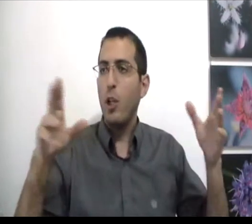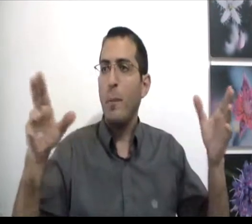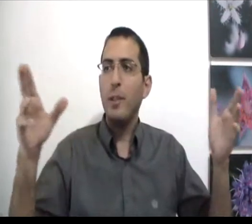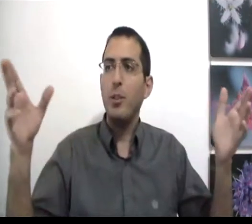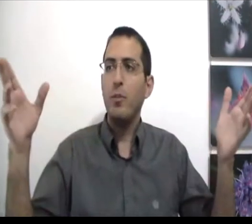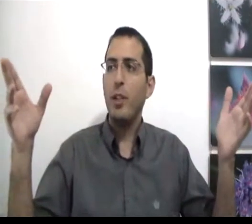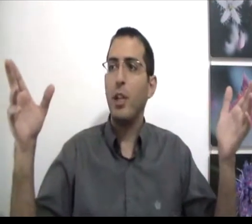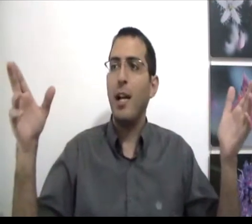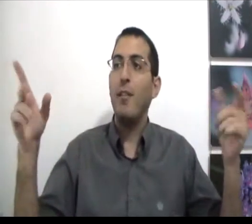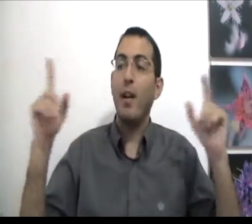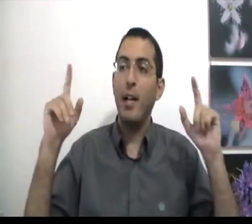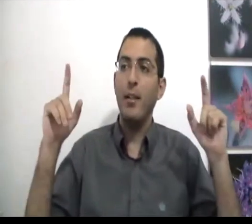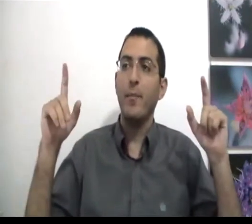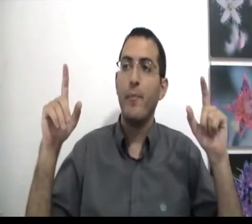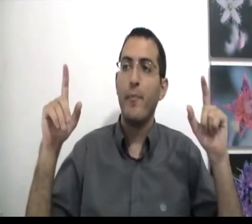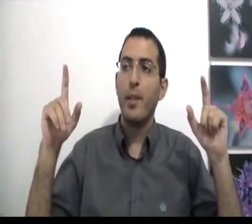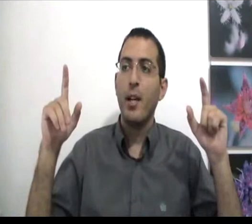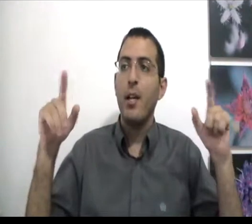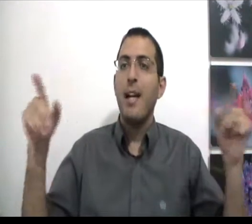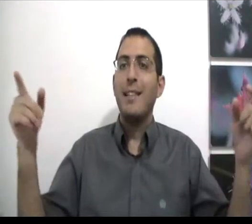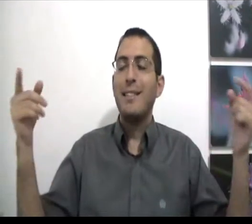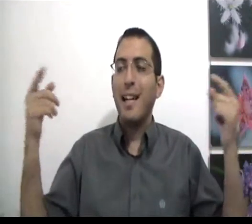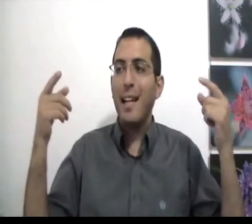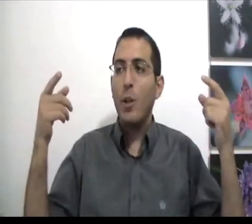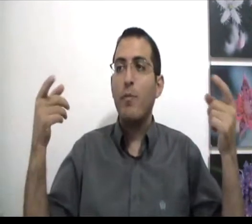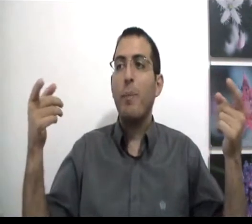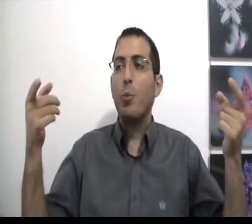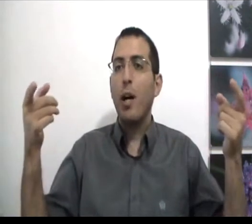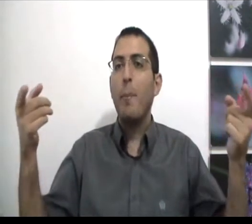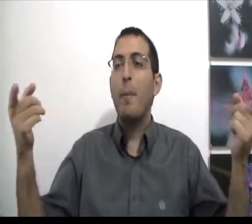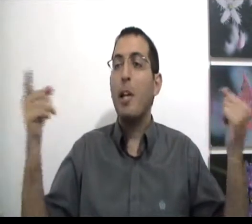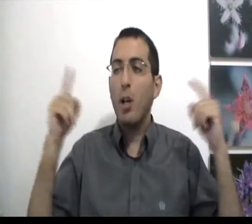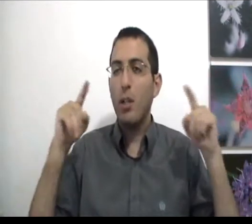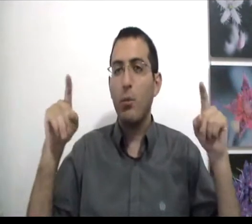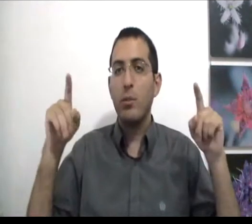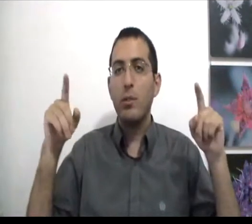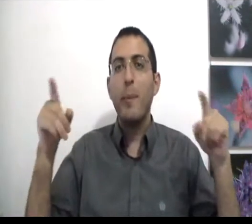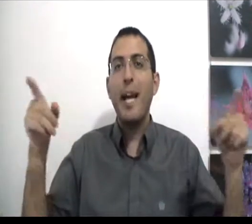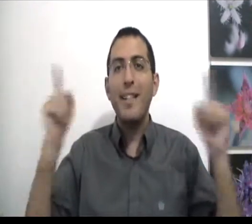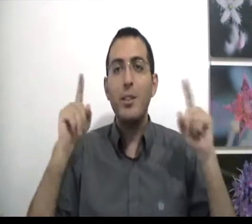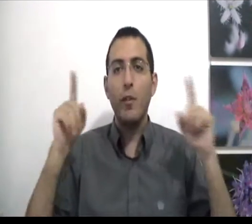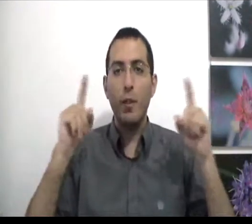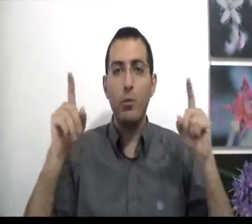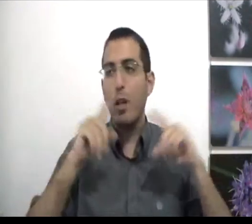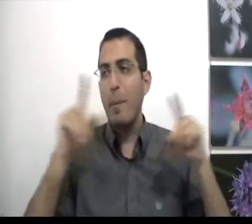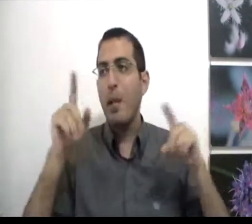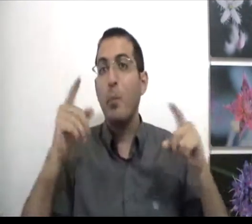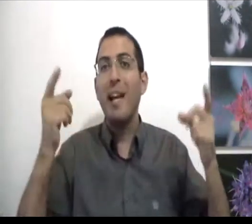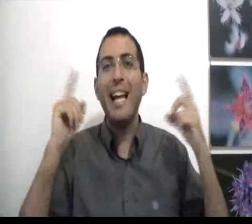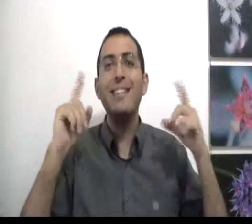להיות באמת שאין תשובה לשאלה. אבל אתה צריך להיות בטוח במיליון אחוז, באין סוף אחוז, לא במיליון, באין